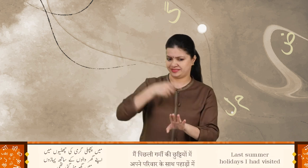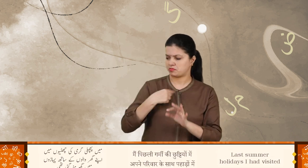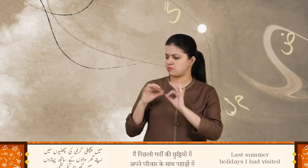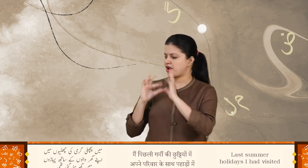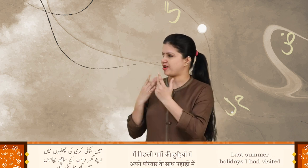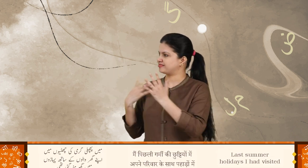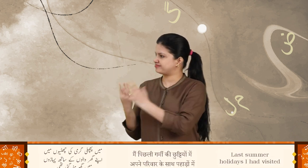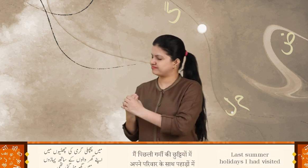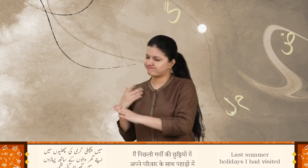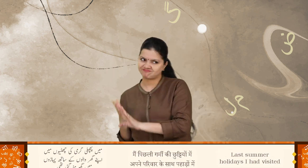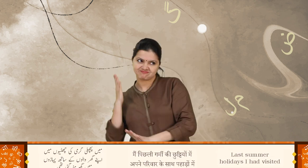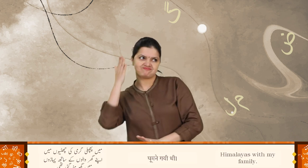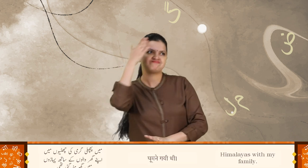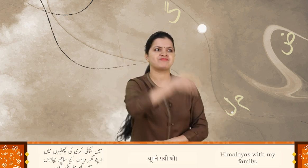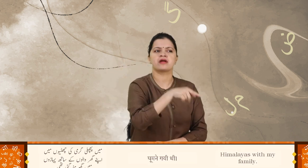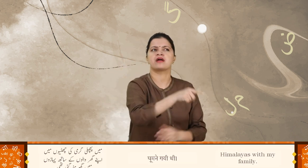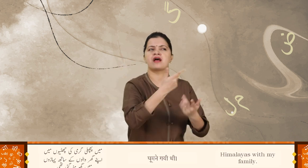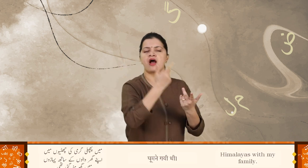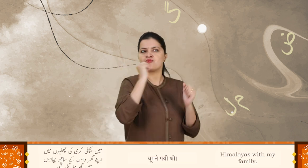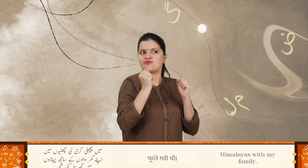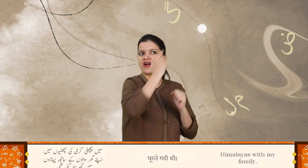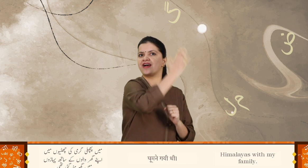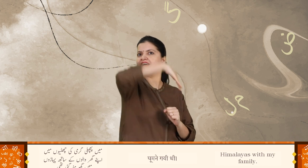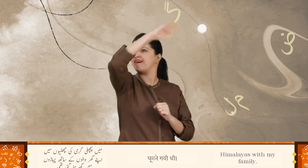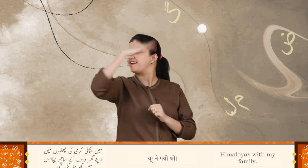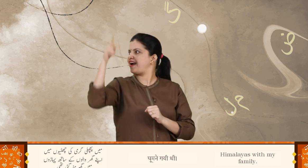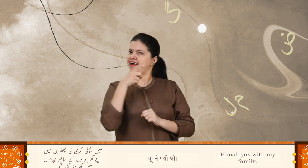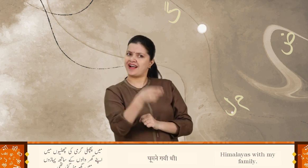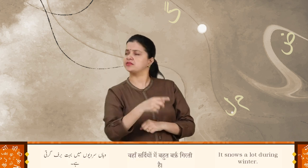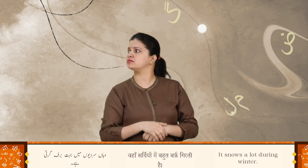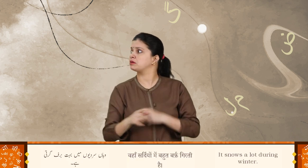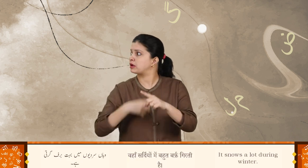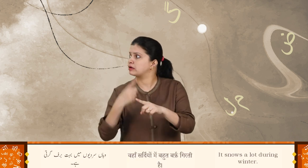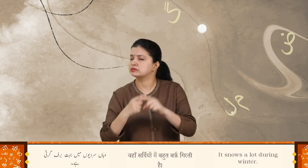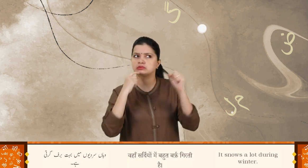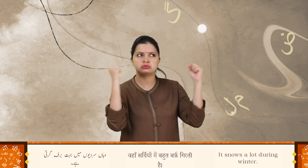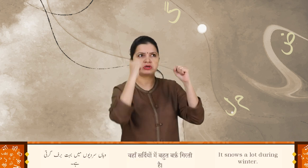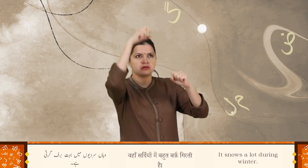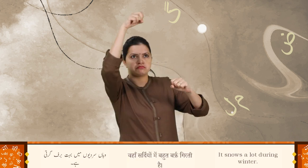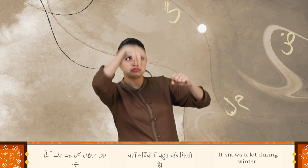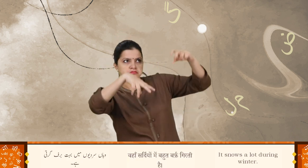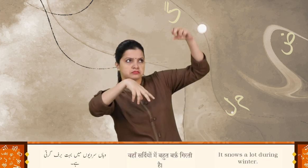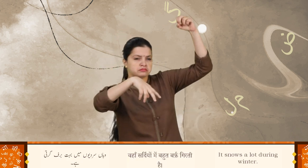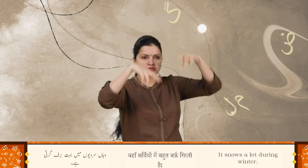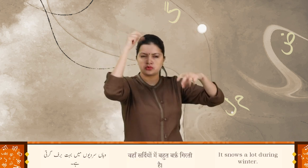چھٹیوں میں اپنے گھر والوں کے ساتھ پہاڑوں میں گھومنے گئی تھی وہاں سردیوں میں بہت برف گرتی ہے